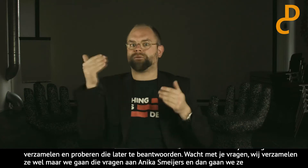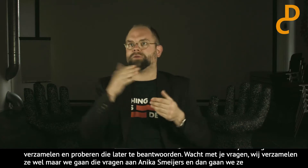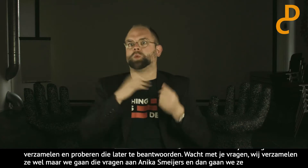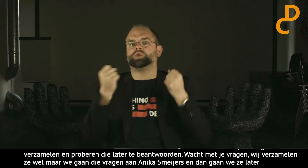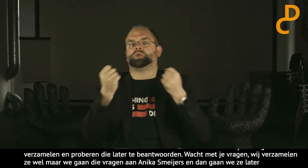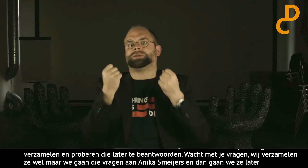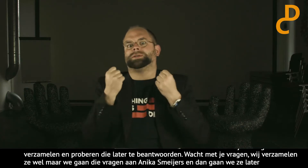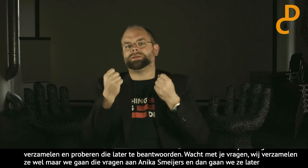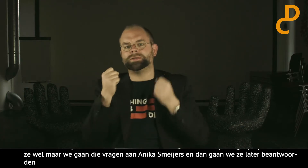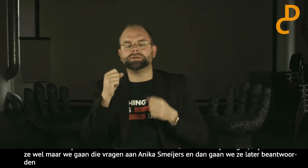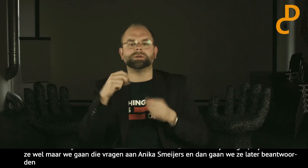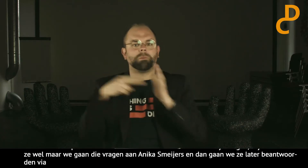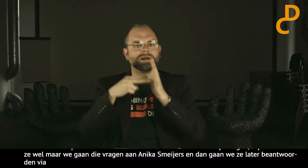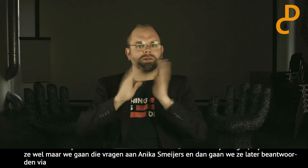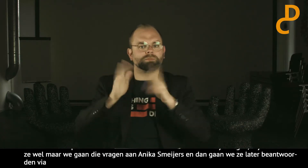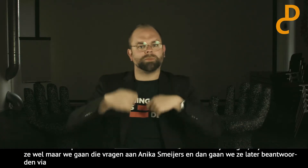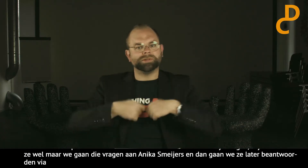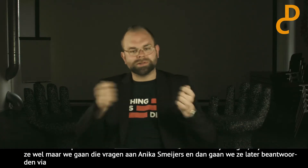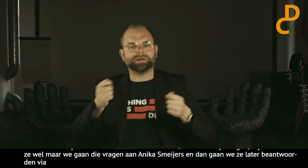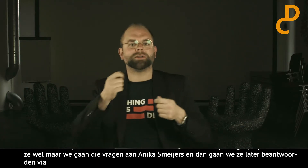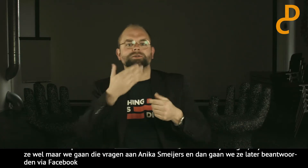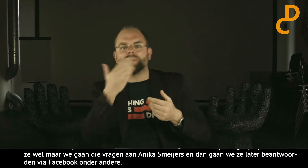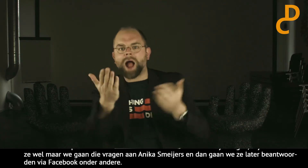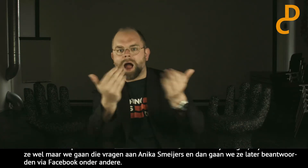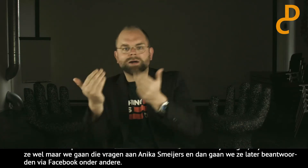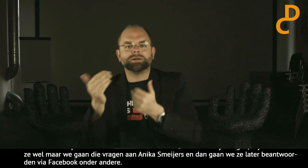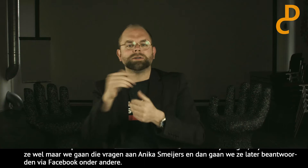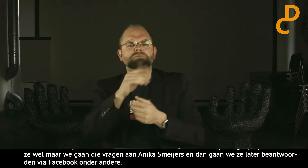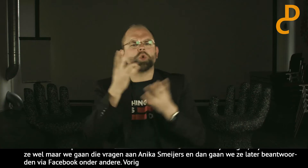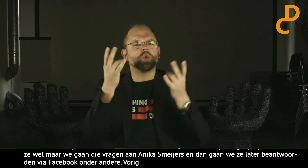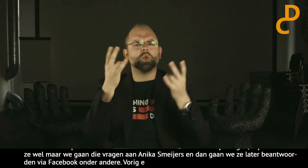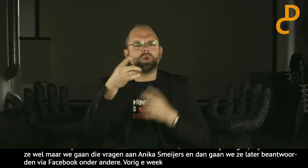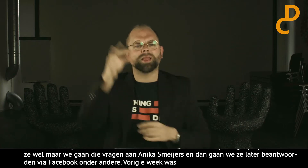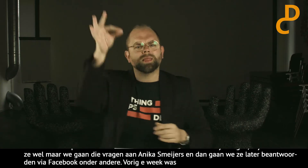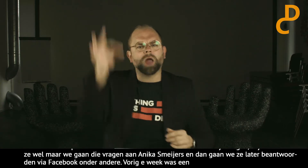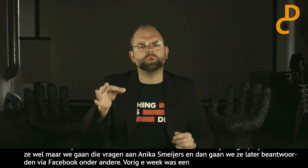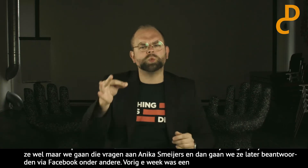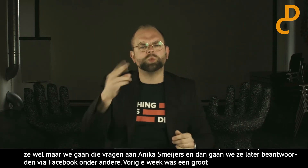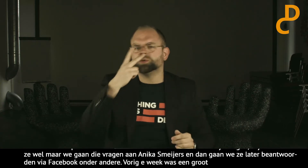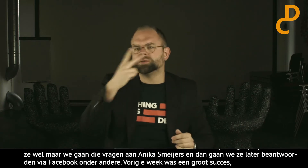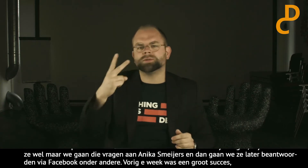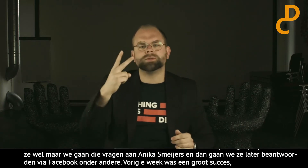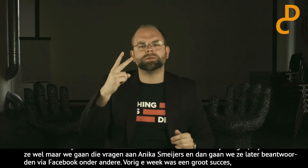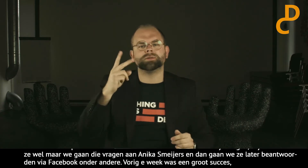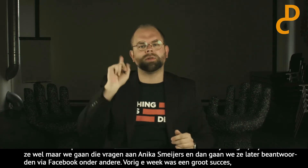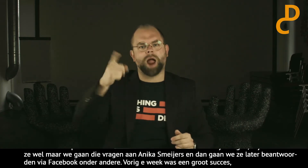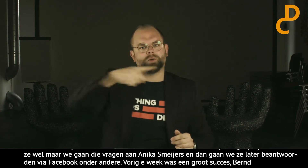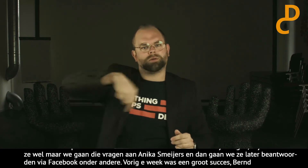Vorige week was een enorm succes. Bernd heeft toen een presentatie gedaan en ook gevraagd hoe jullie thuis aan het kijken